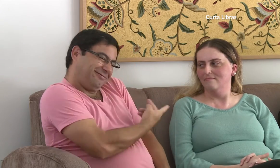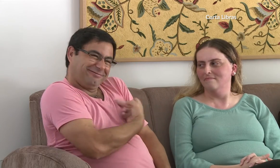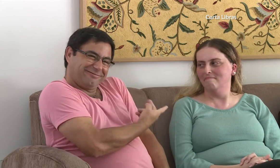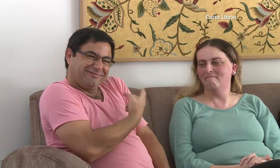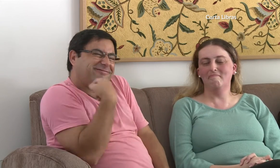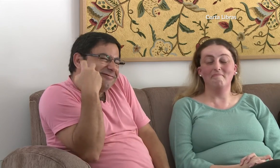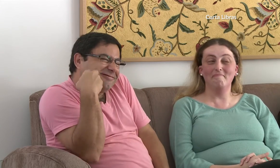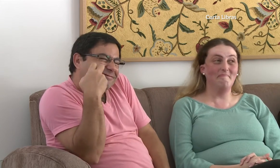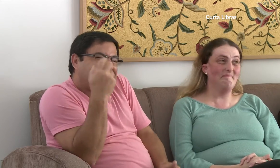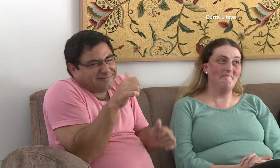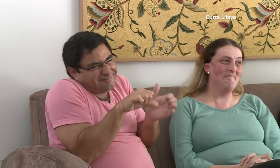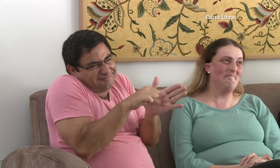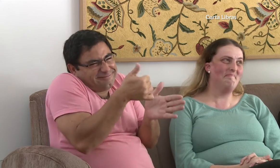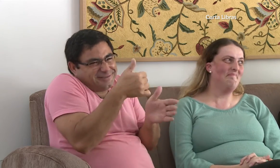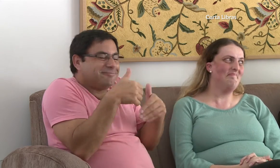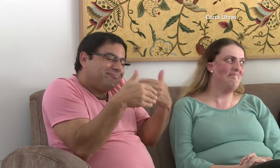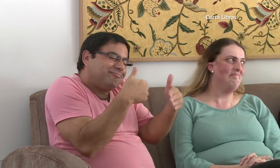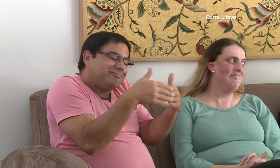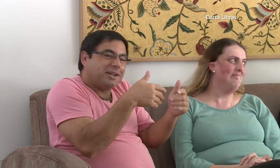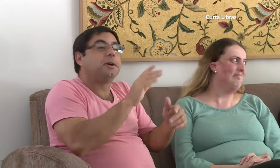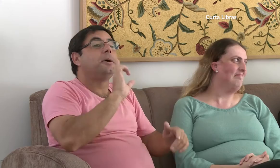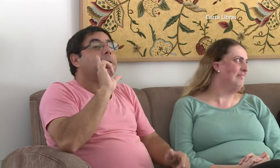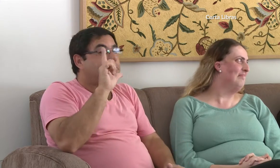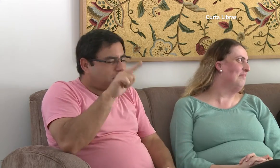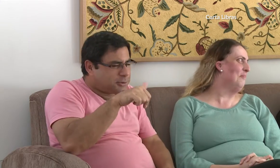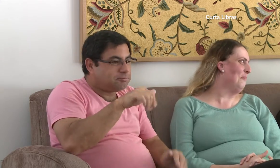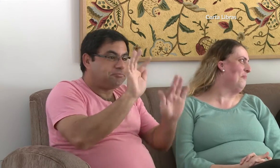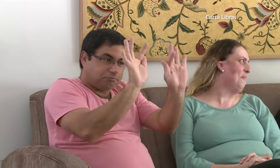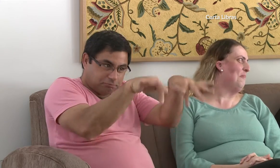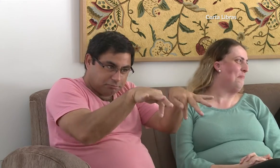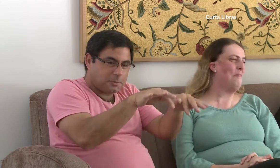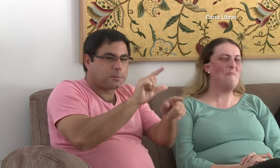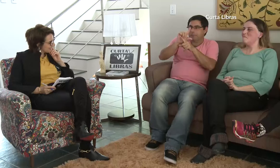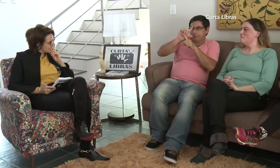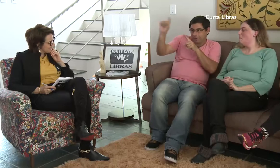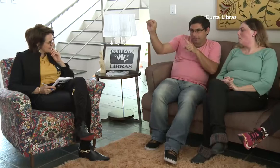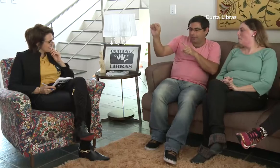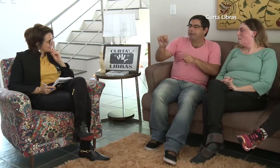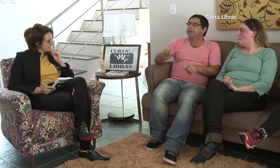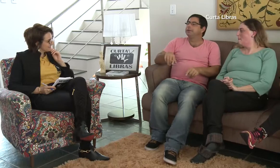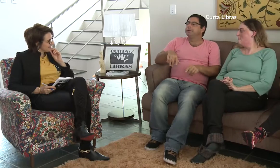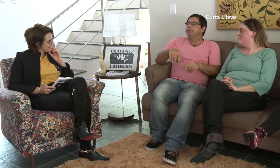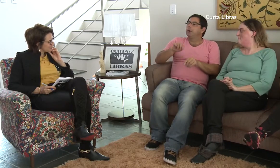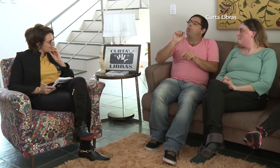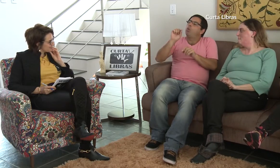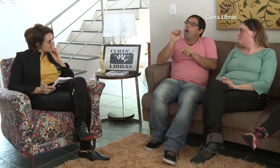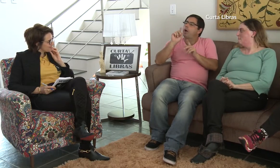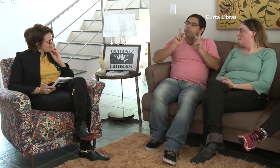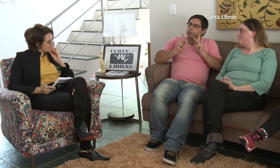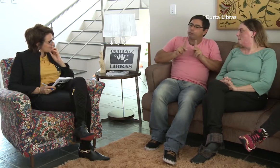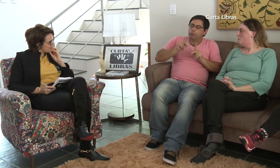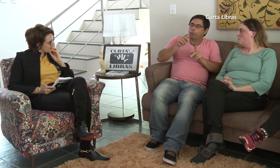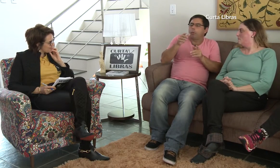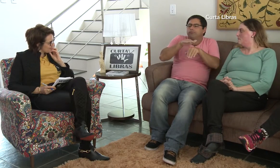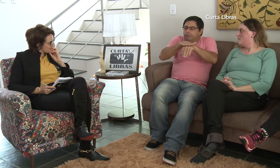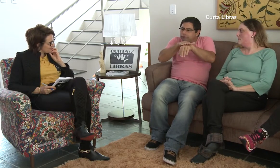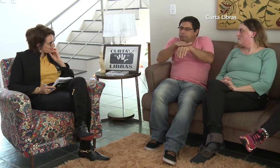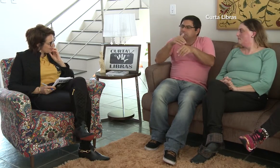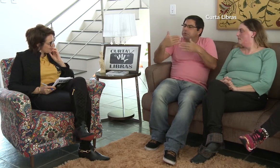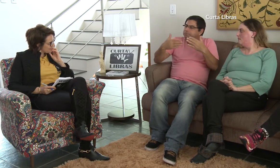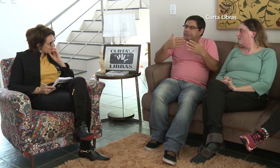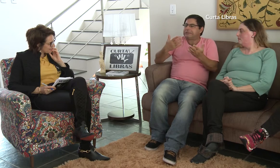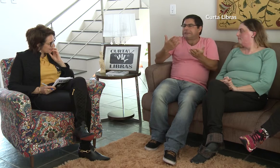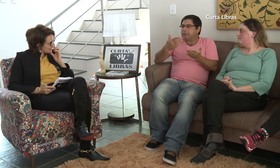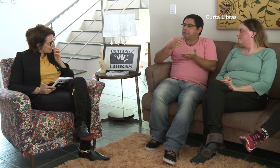Os dois estavam muito tímidos. Era nosso primeiro contato mais próximo. Acabou, eu fui embora.